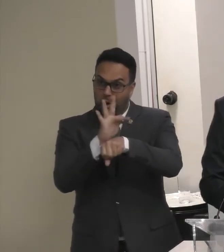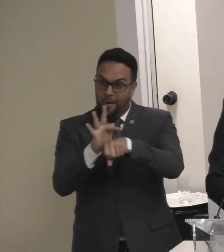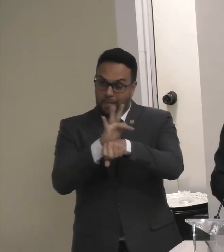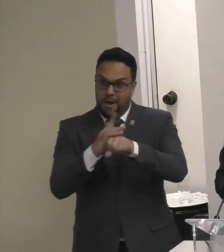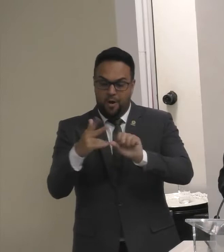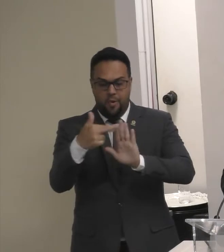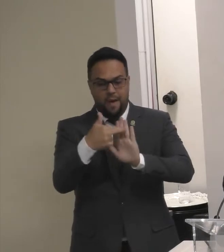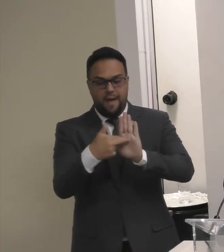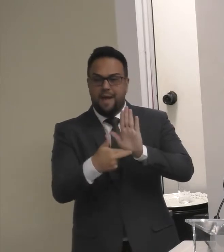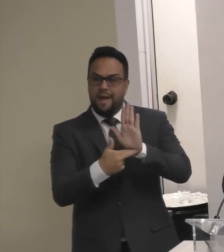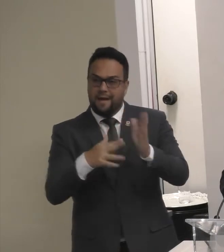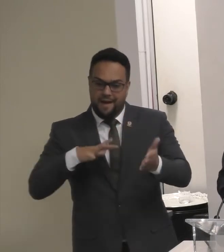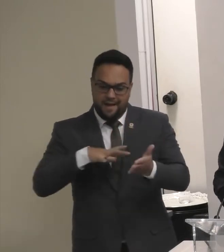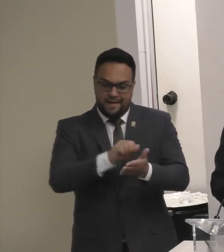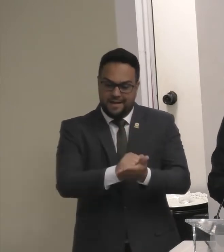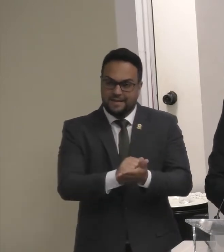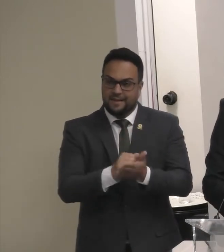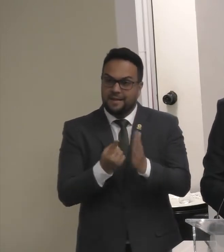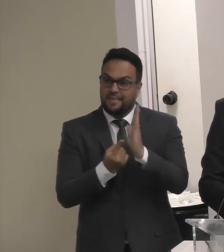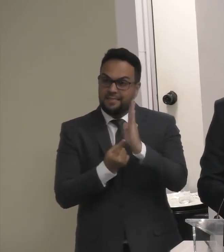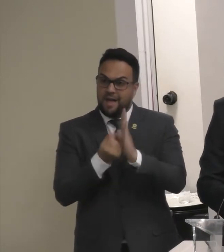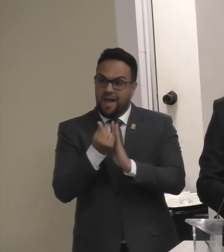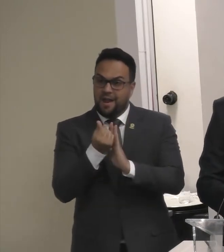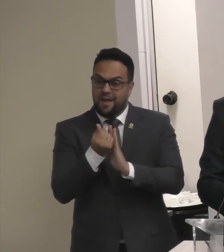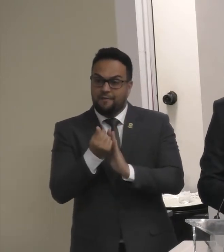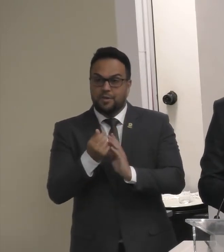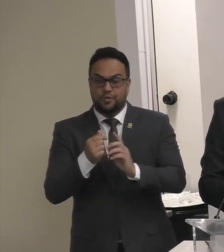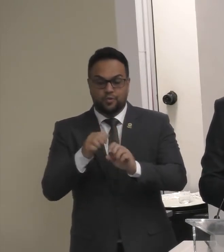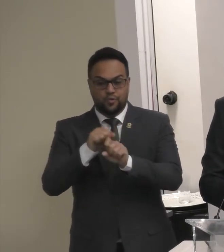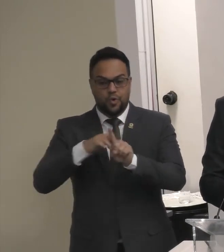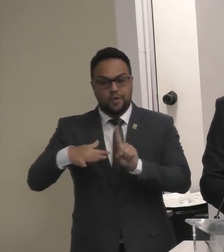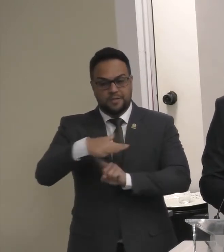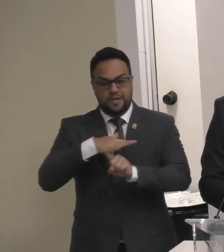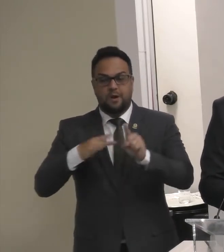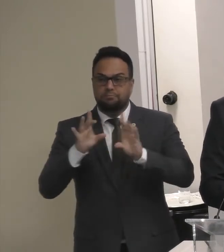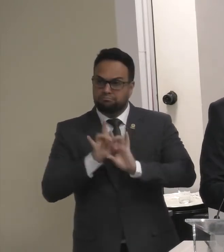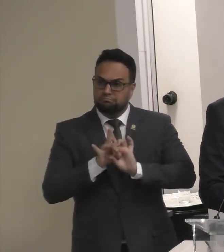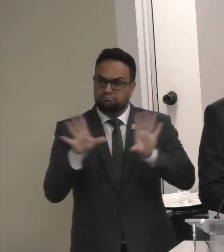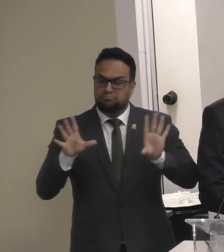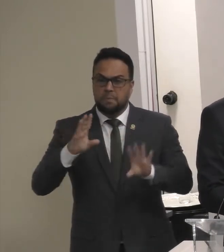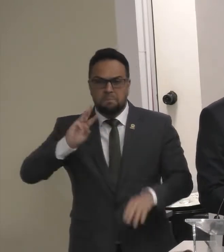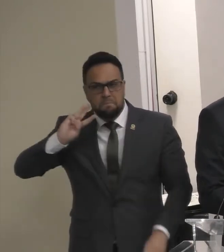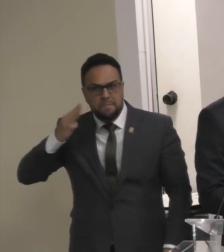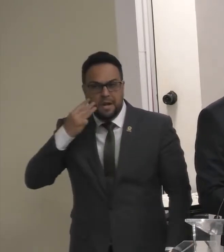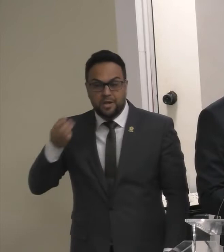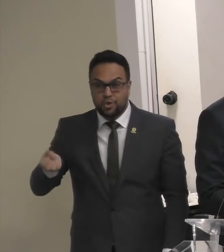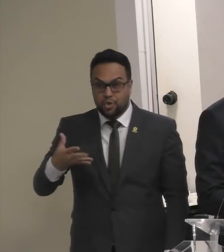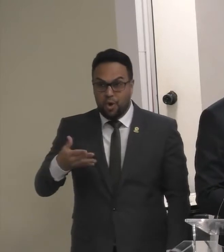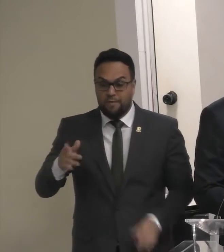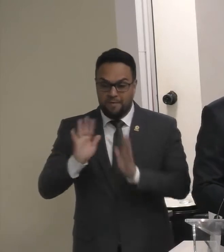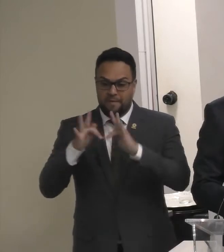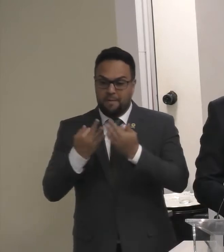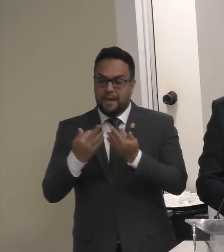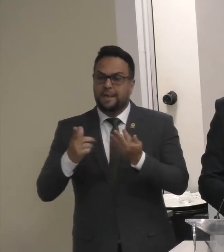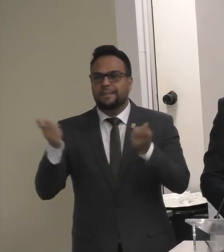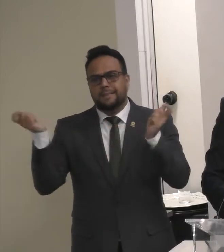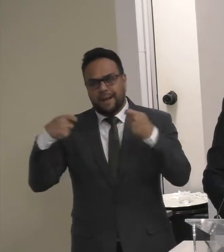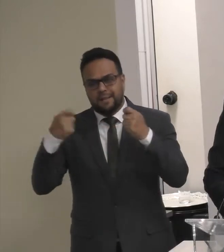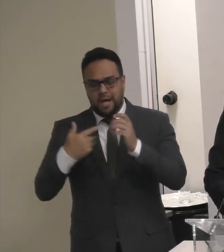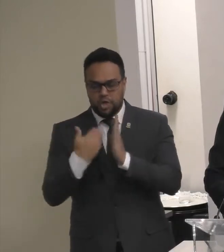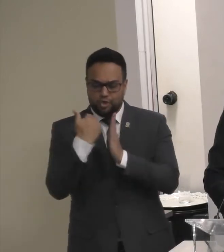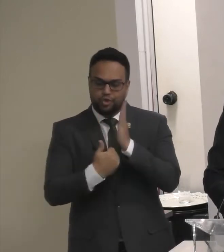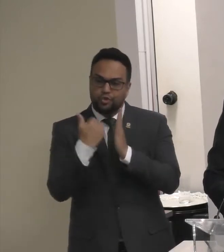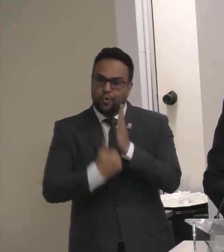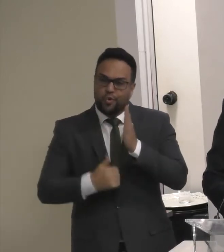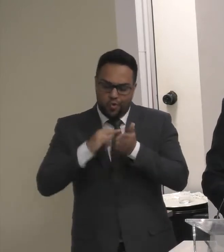cadastramento Da tarifa social E permitirá Que milhares De novas famílias Tenham desconto Na conta